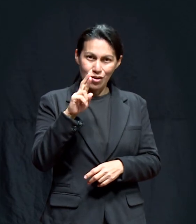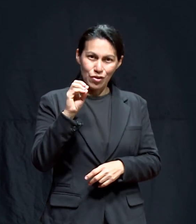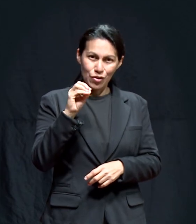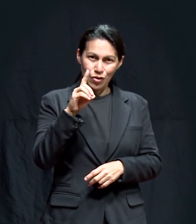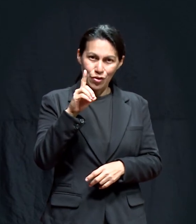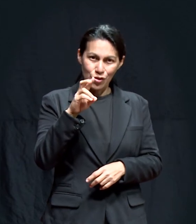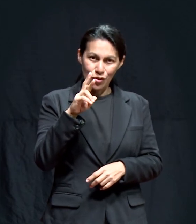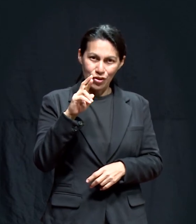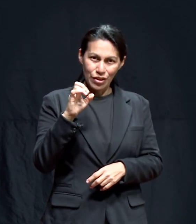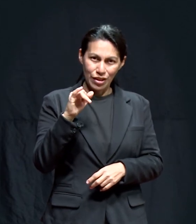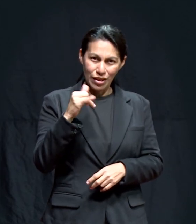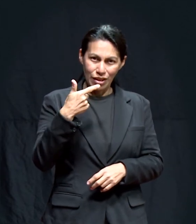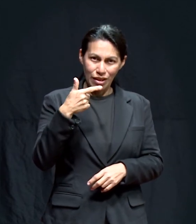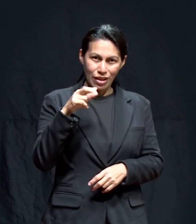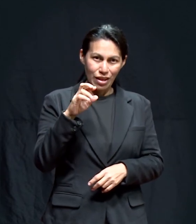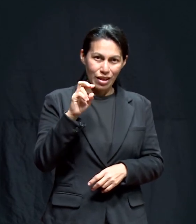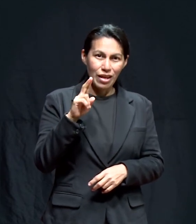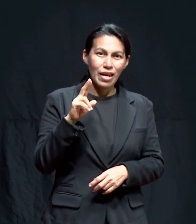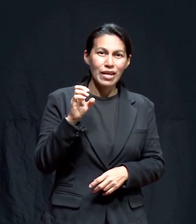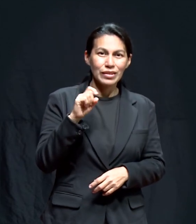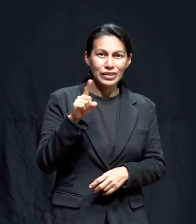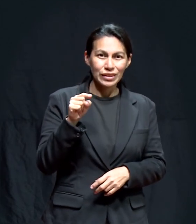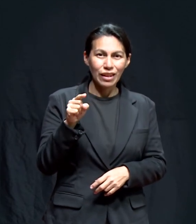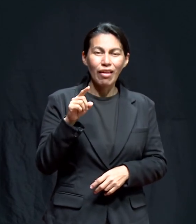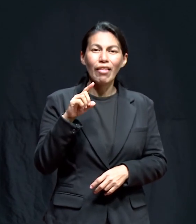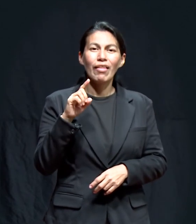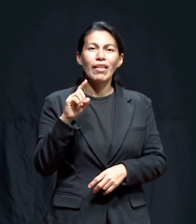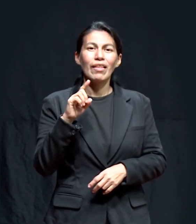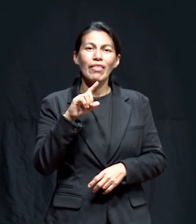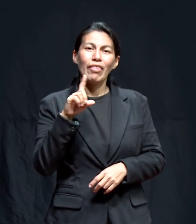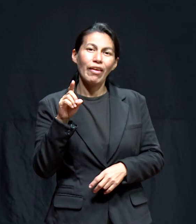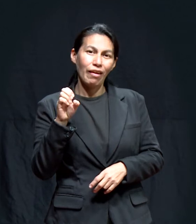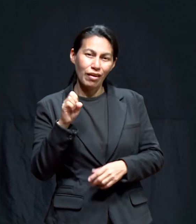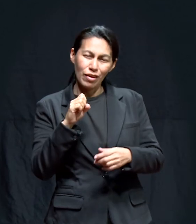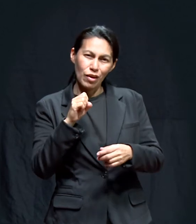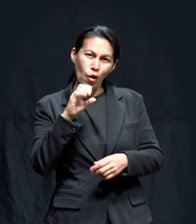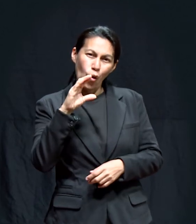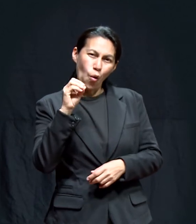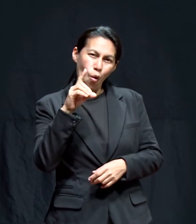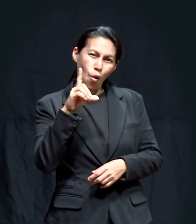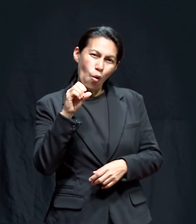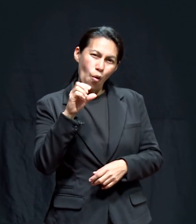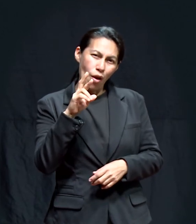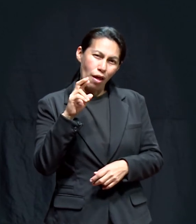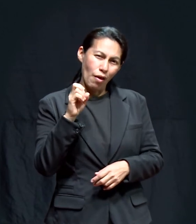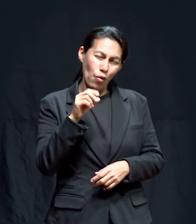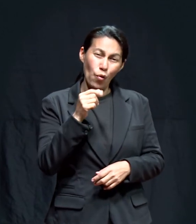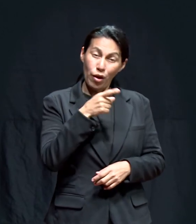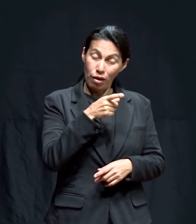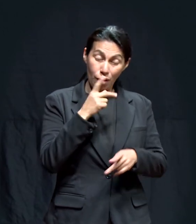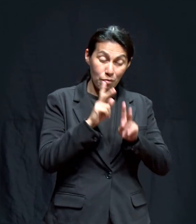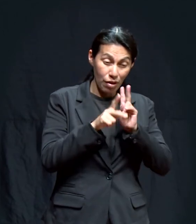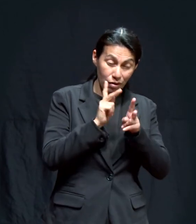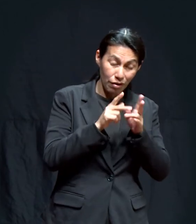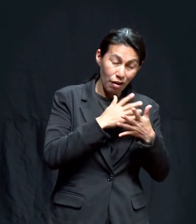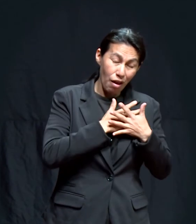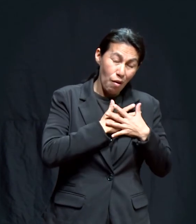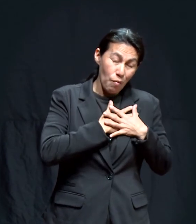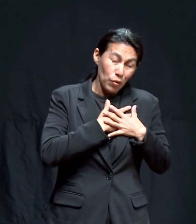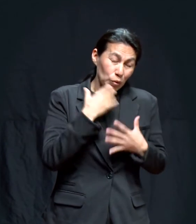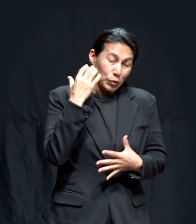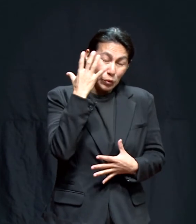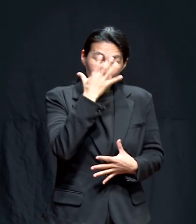quien amablemente viene a dar testimonio delante de ustedes del poder maravilloso y del amor